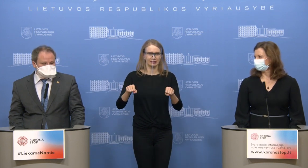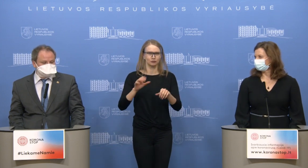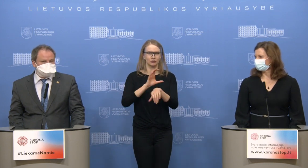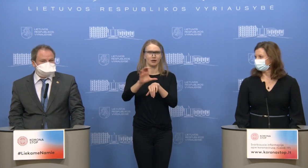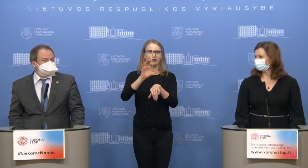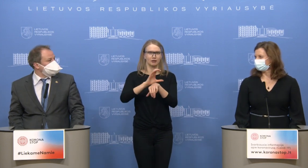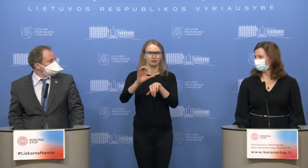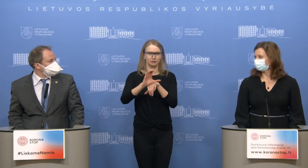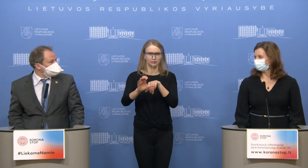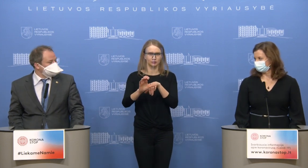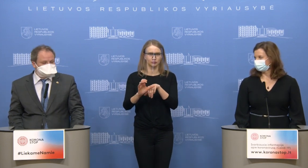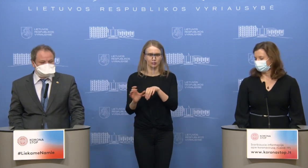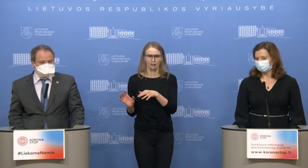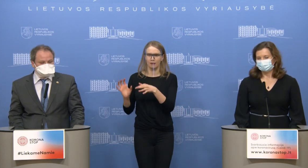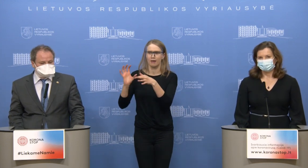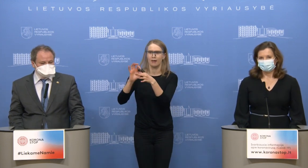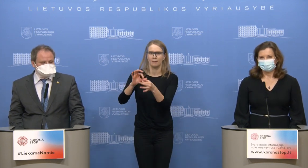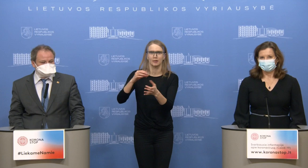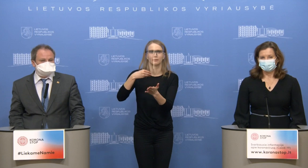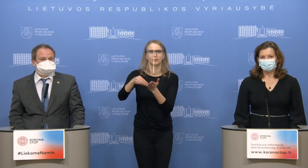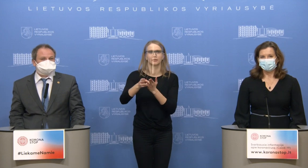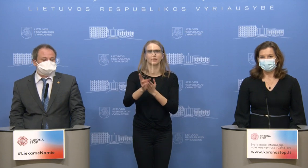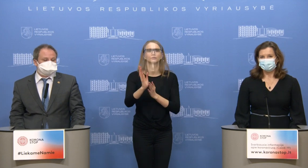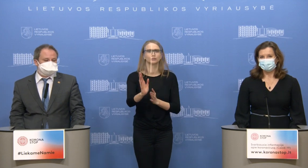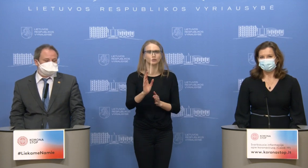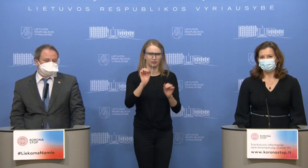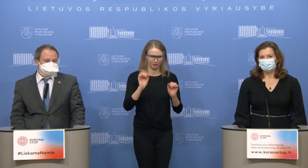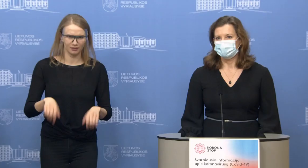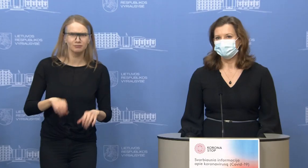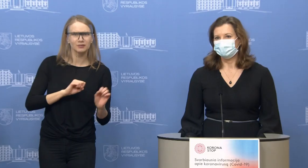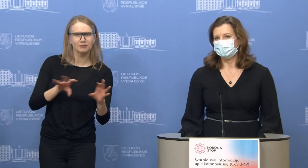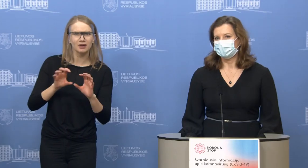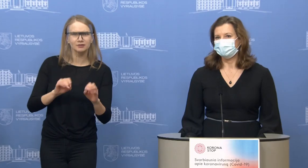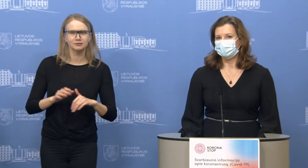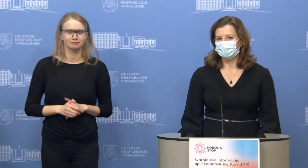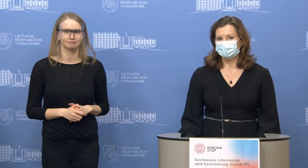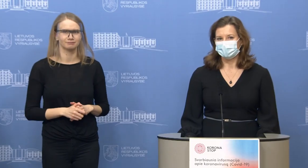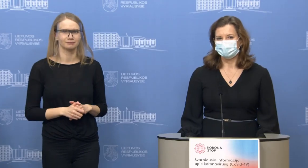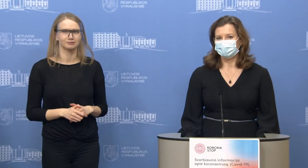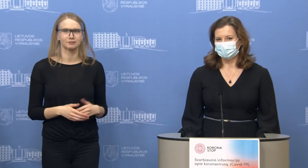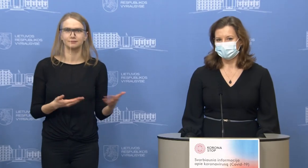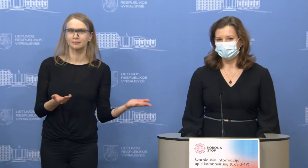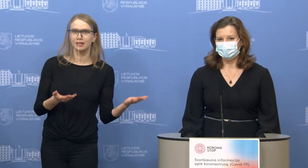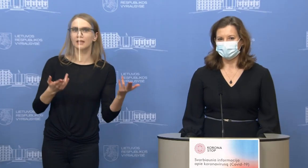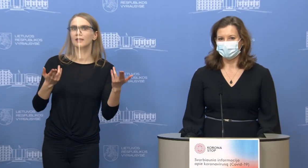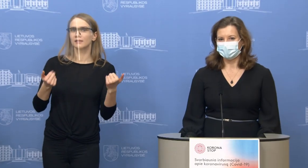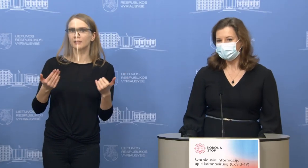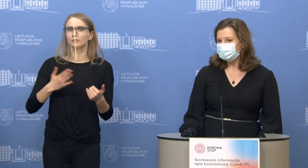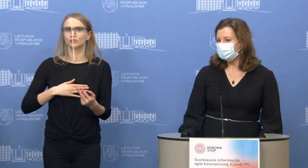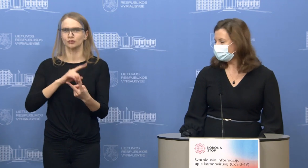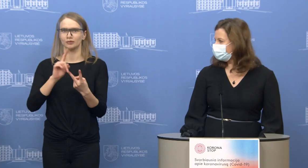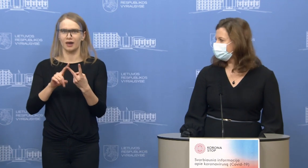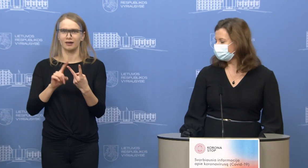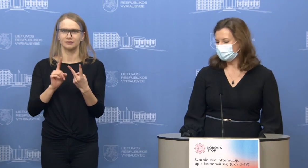potencialiais pirkėjais. Gal galėtum daugiau apie tai papasakoti. Taip, tai čia mūsų tokia antroji iniciatyva,